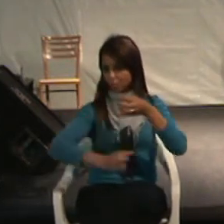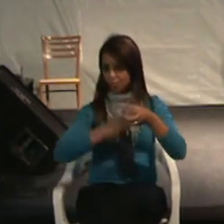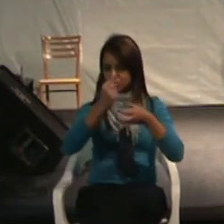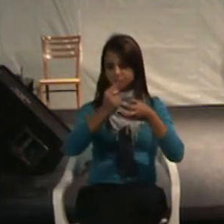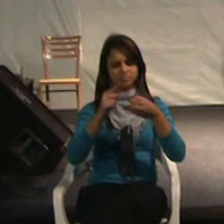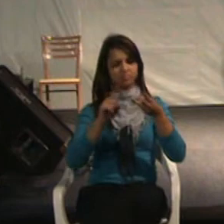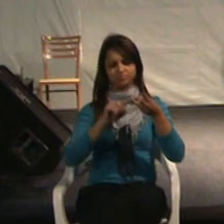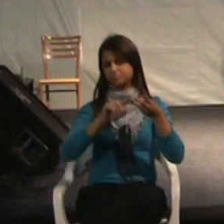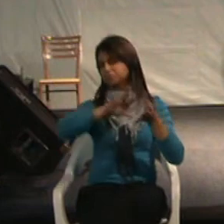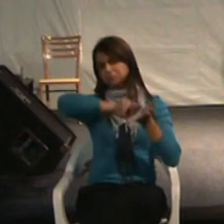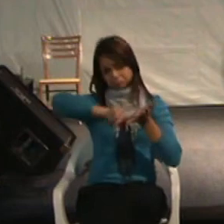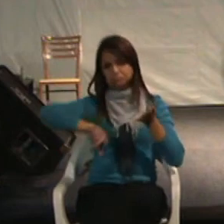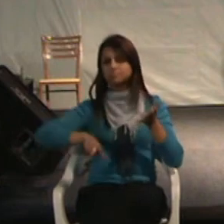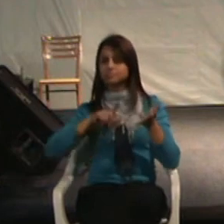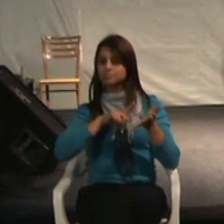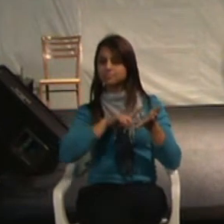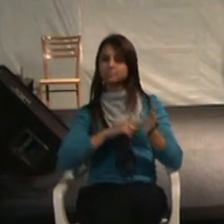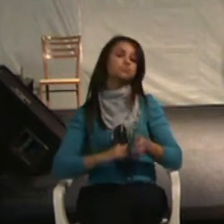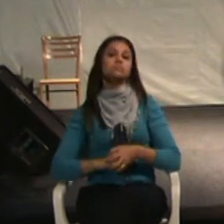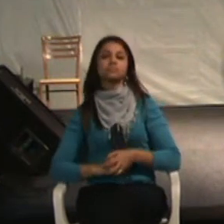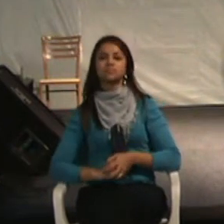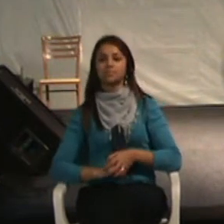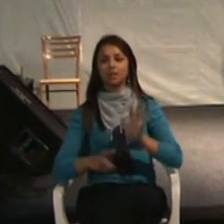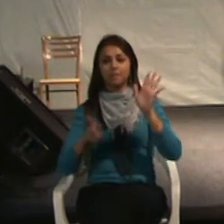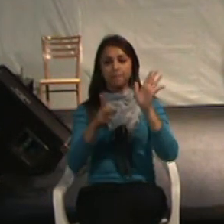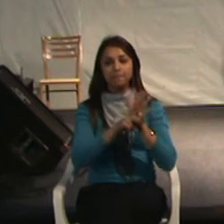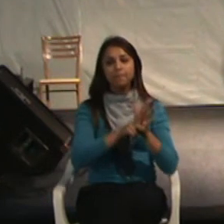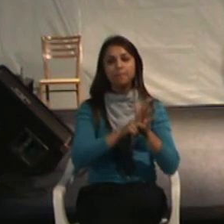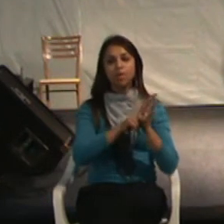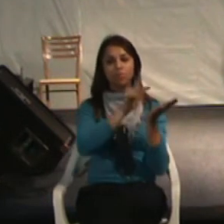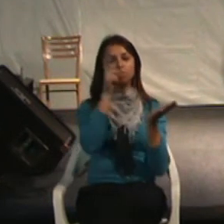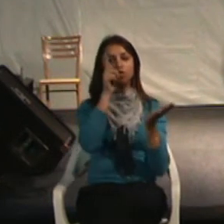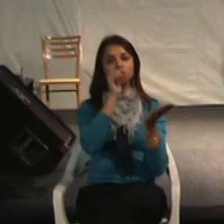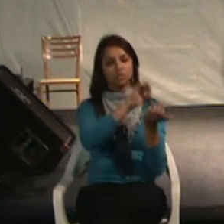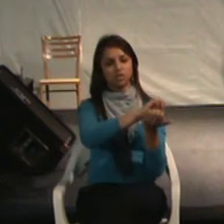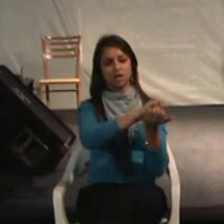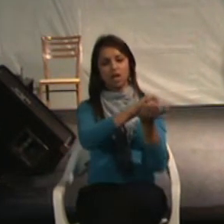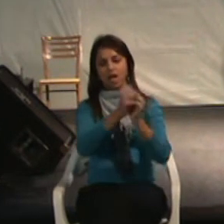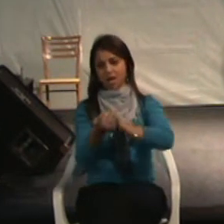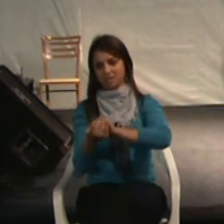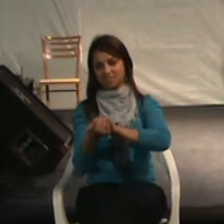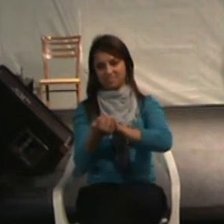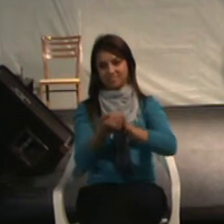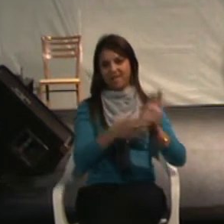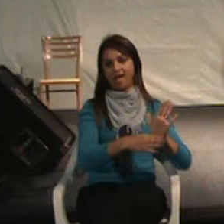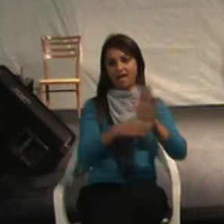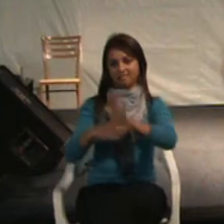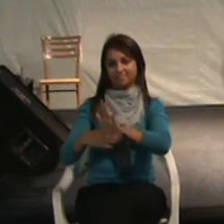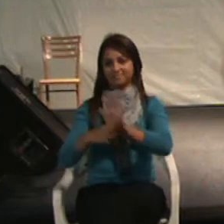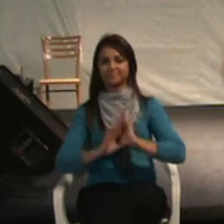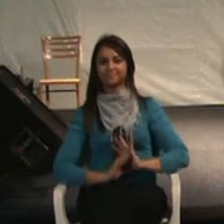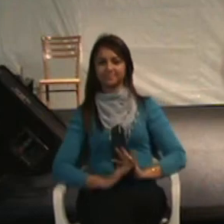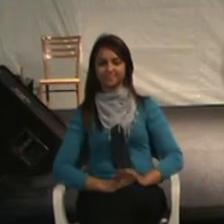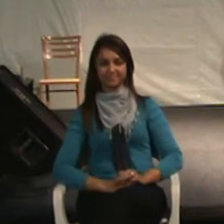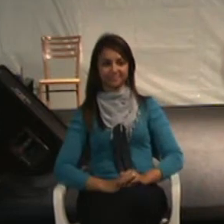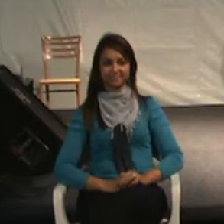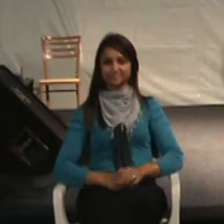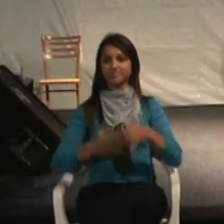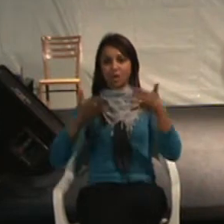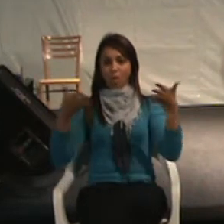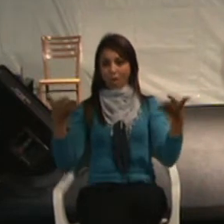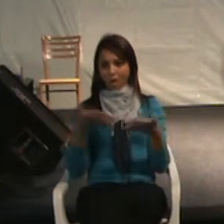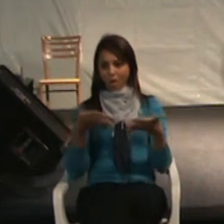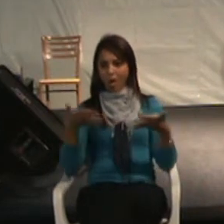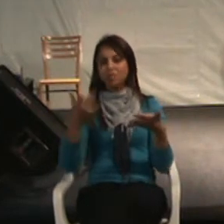série de outras situações voltadas para essa, para o atendimento dessas questões. Então, hoje